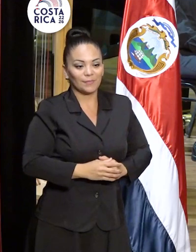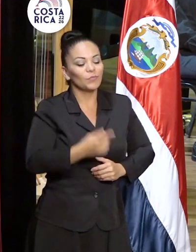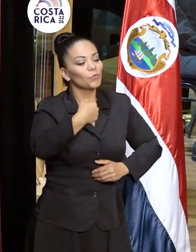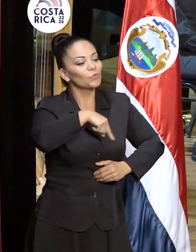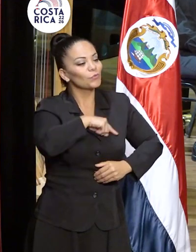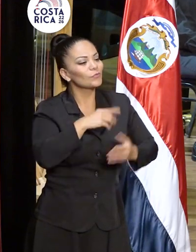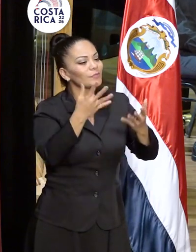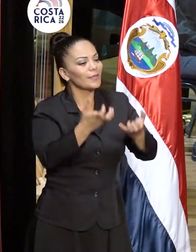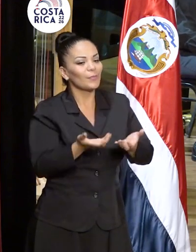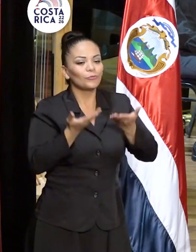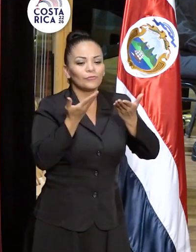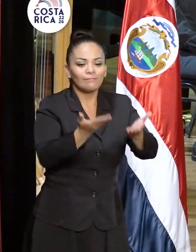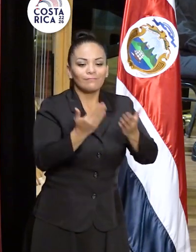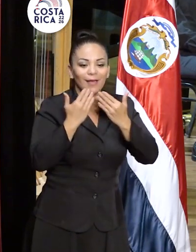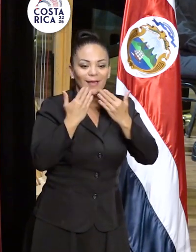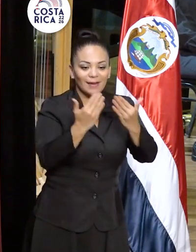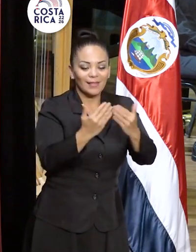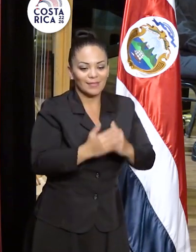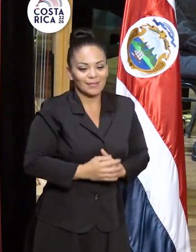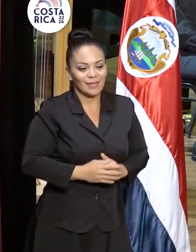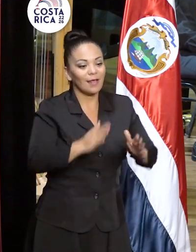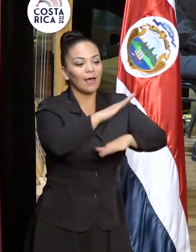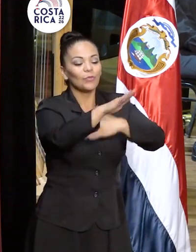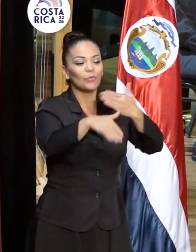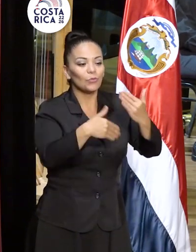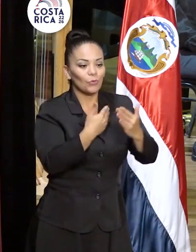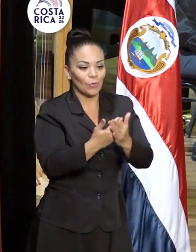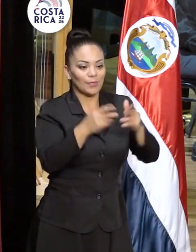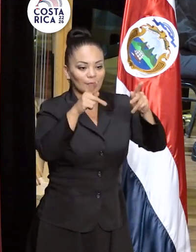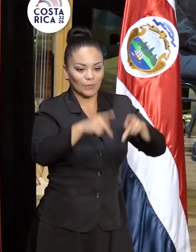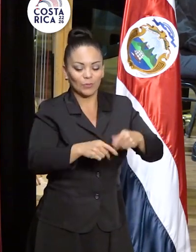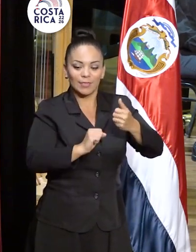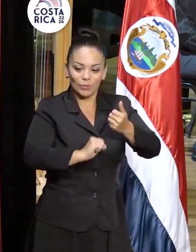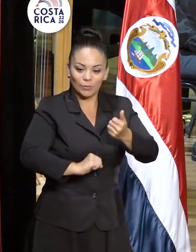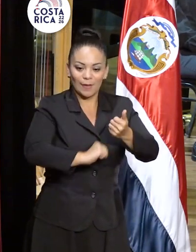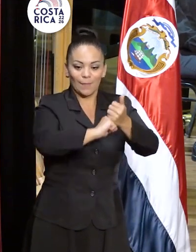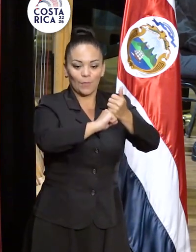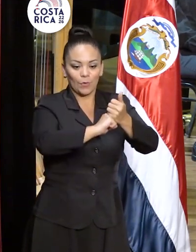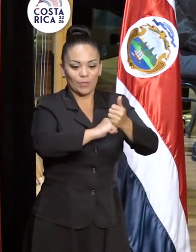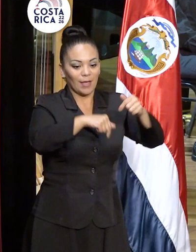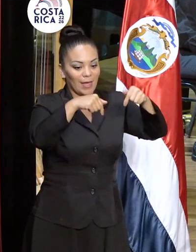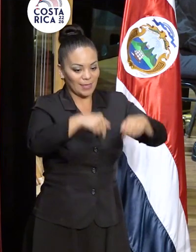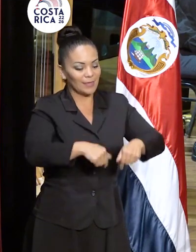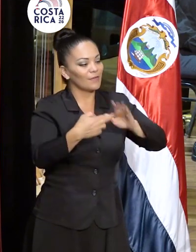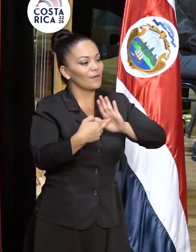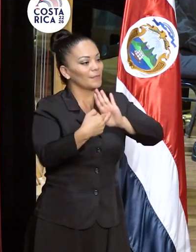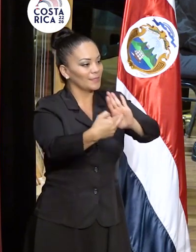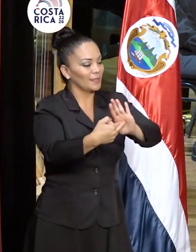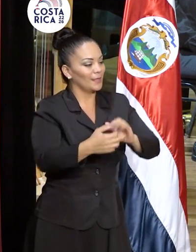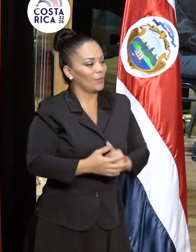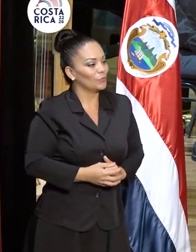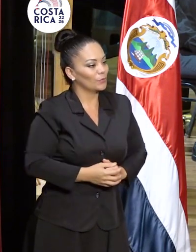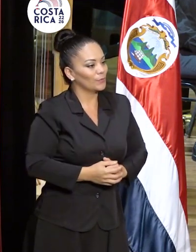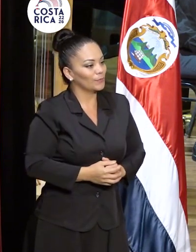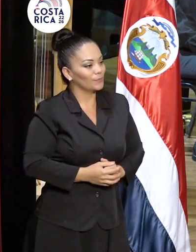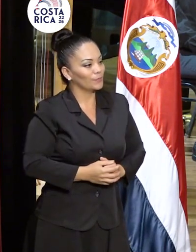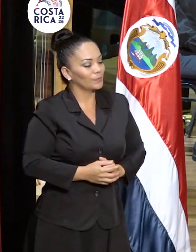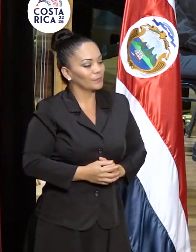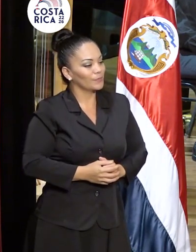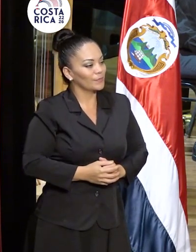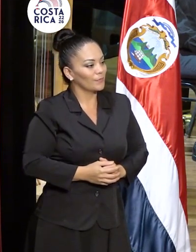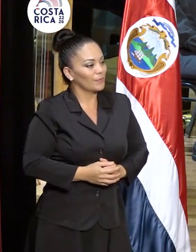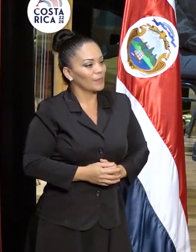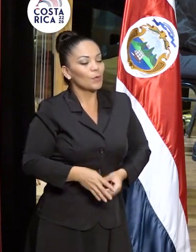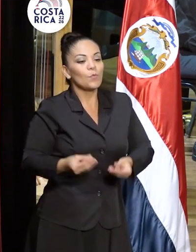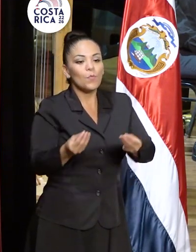queremos agradecer a todos los que nos apoyan, que están aquí representados en muchas